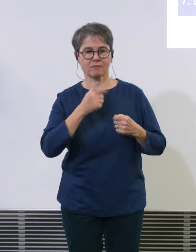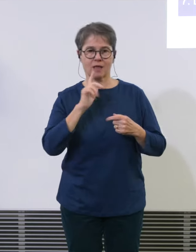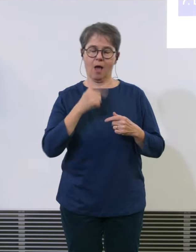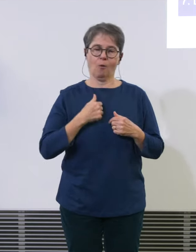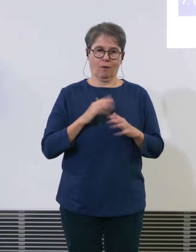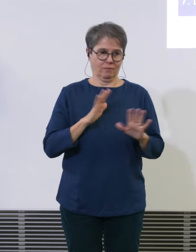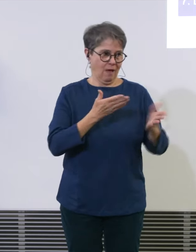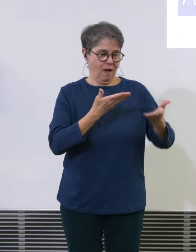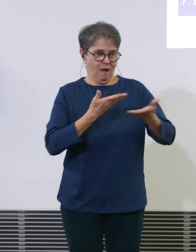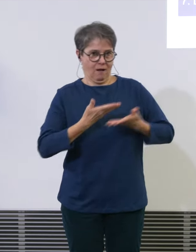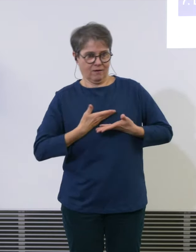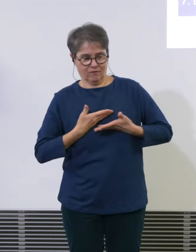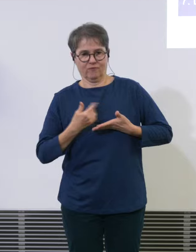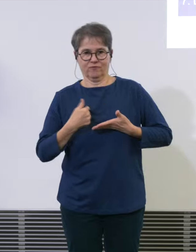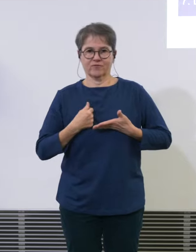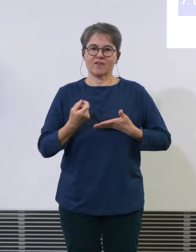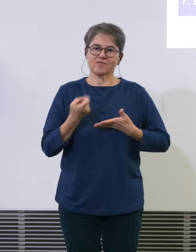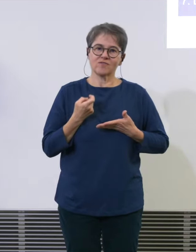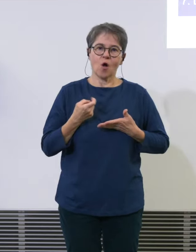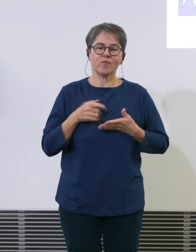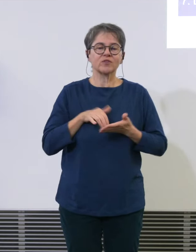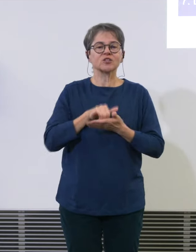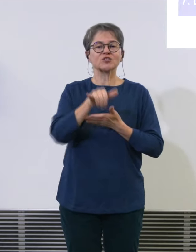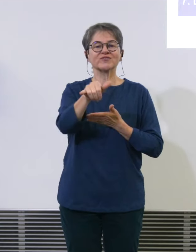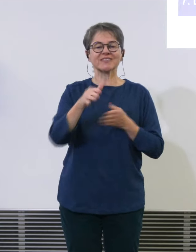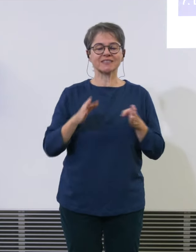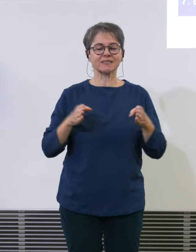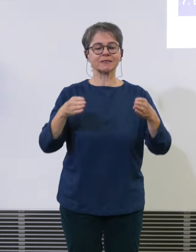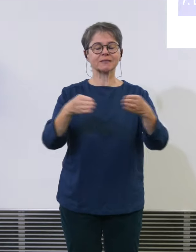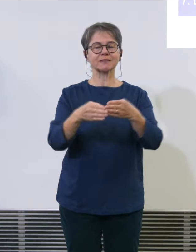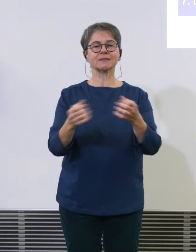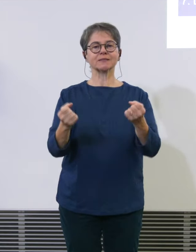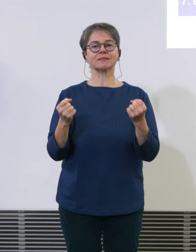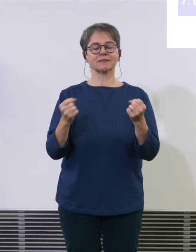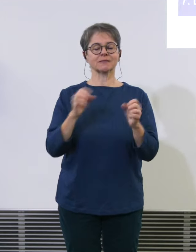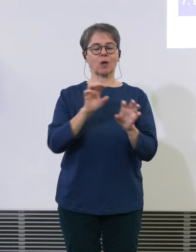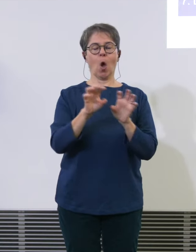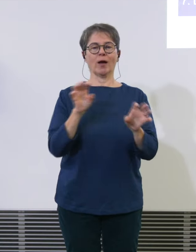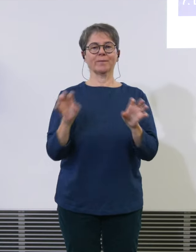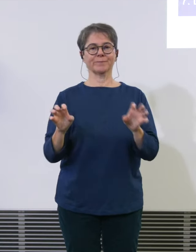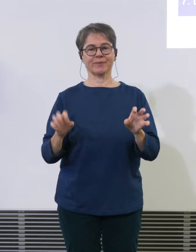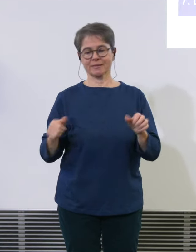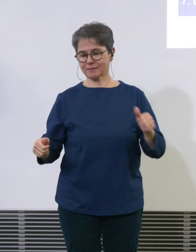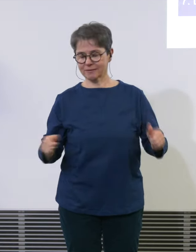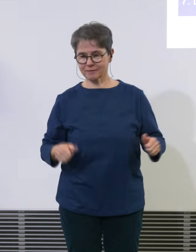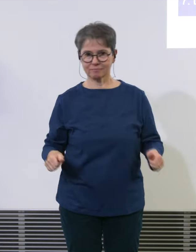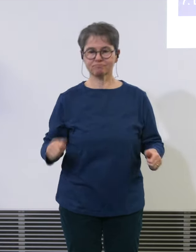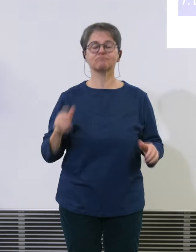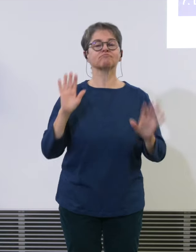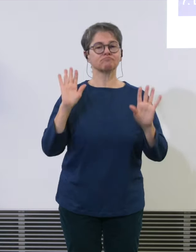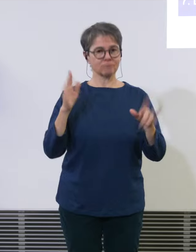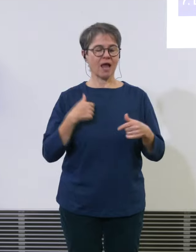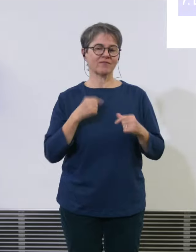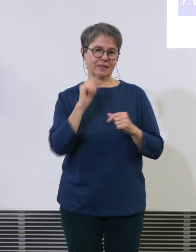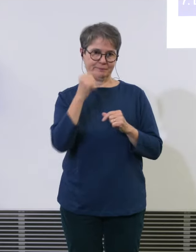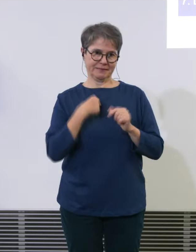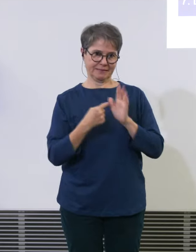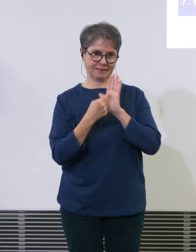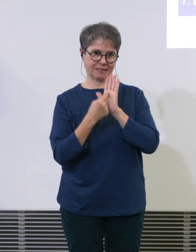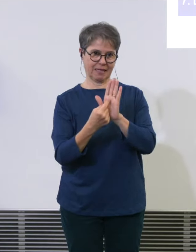Betriebssicht der Swiss die ein Drehkreuz am Flughafen Zürich betreibt ein paar Einblicke zu geben und über die Komplexität